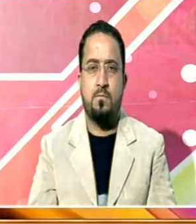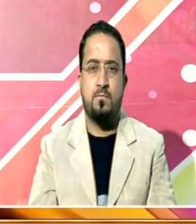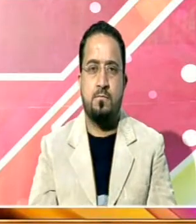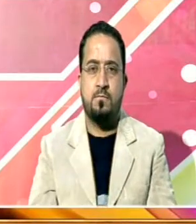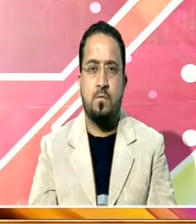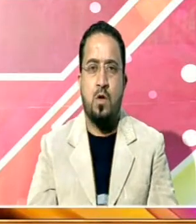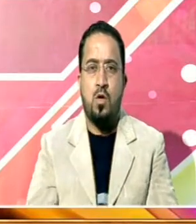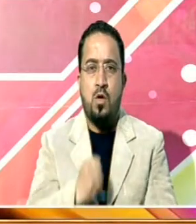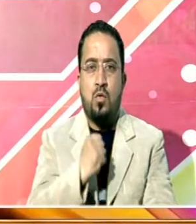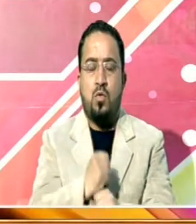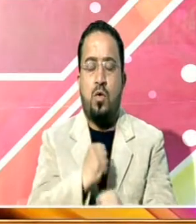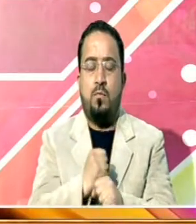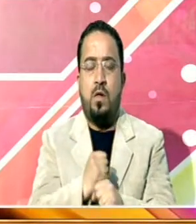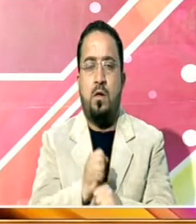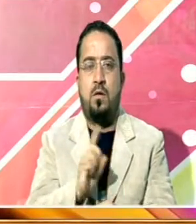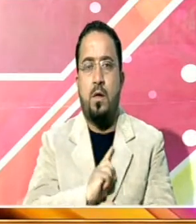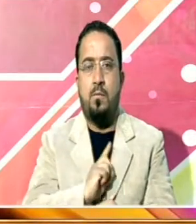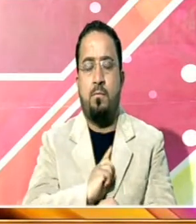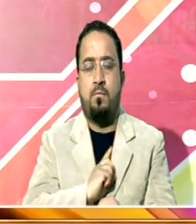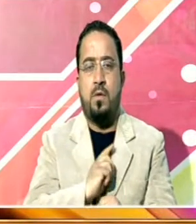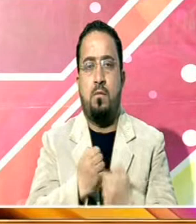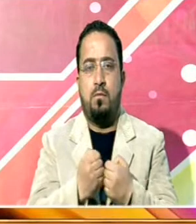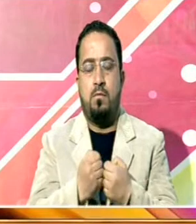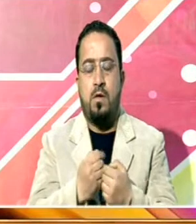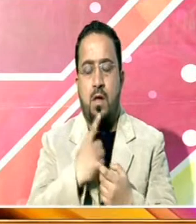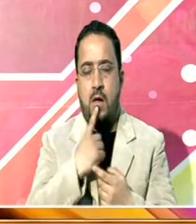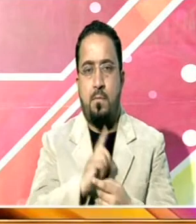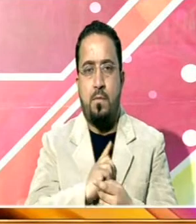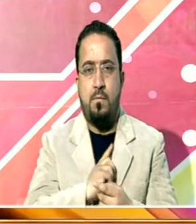حکومت کے خرچے پر ملک واپس لائے جائے گا